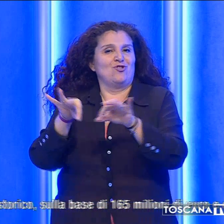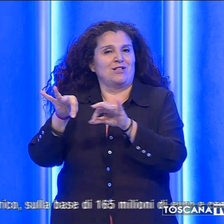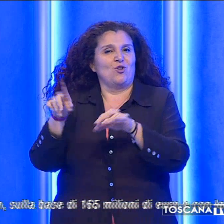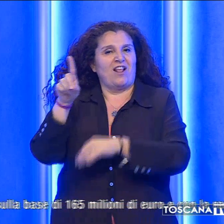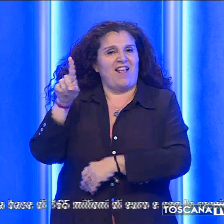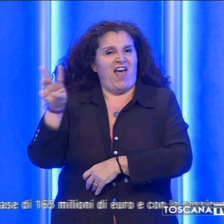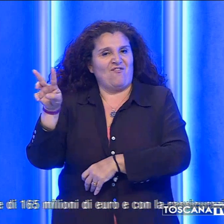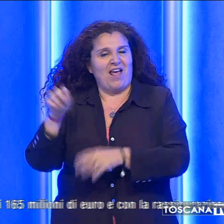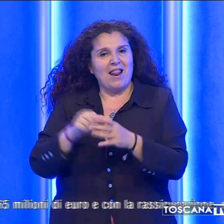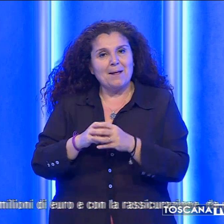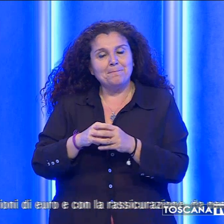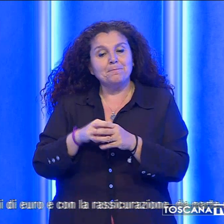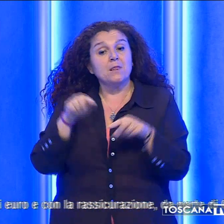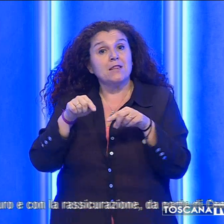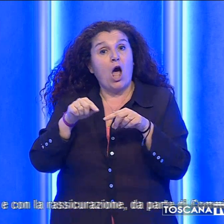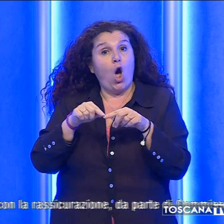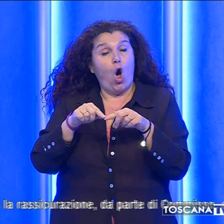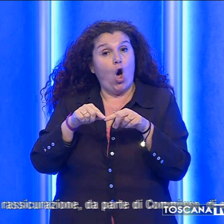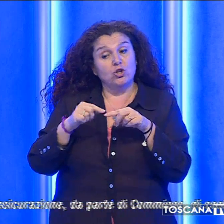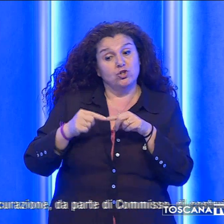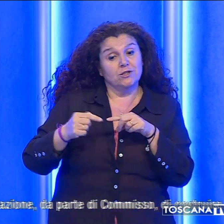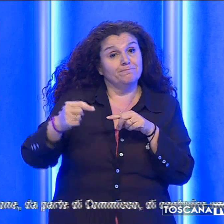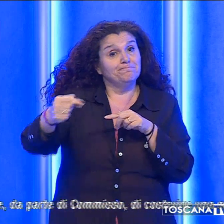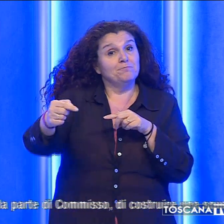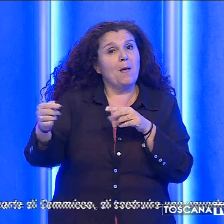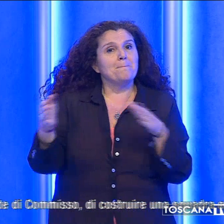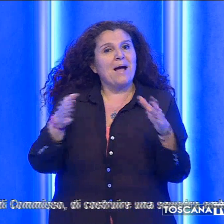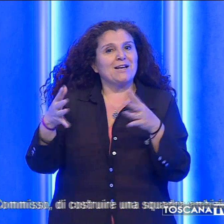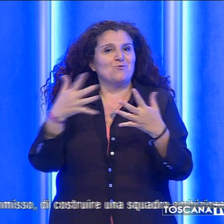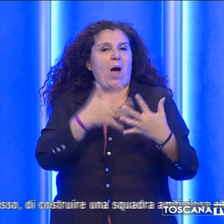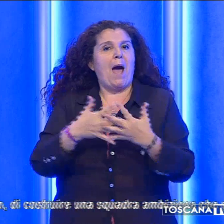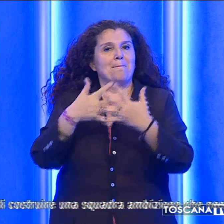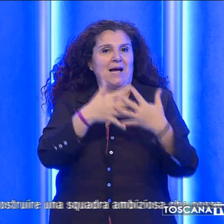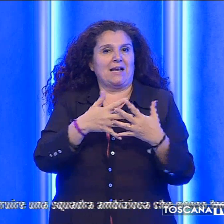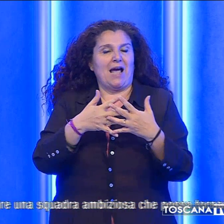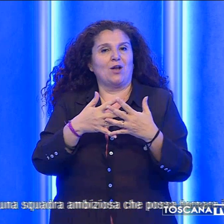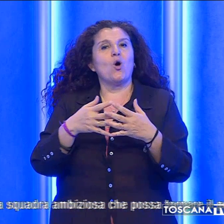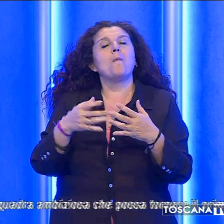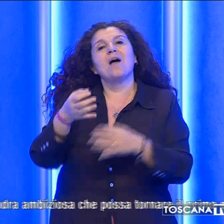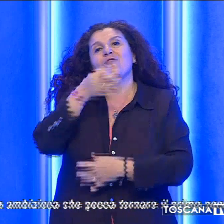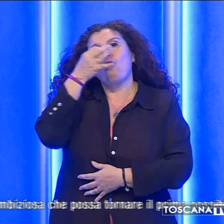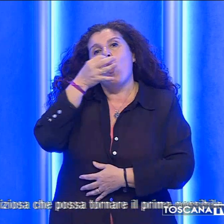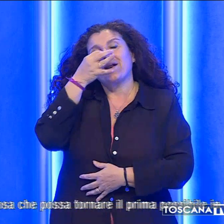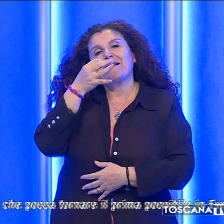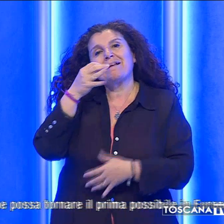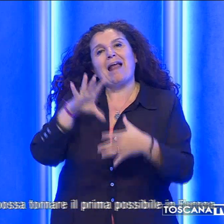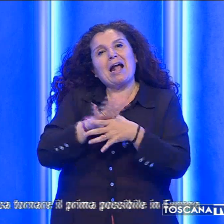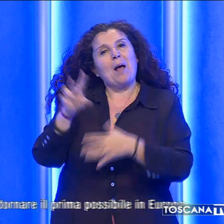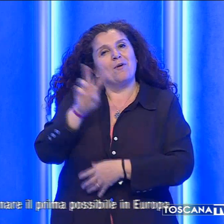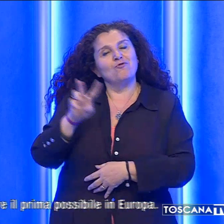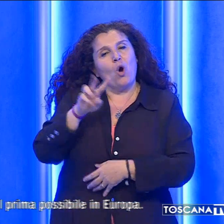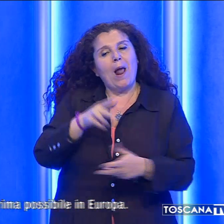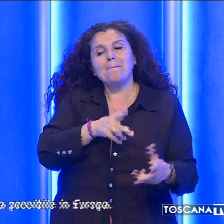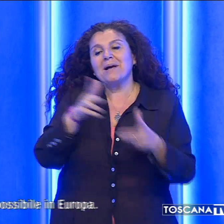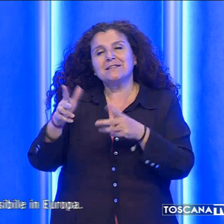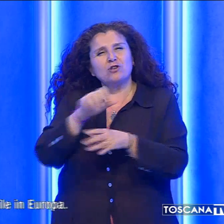Da oggi, a tutti gli effetti, inizia l'era americana per il Club Viola. Un passaggio storico sulla